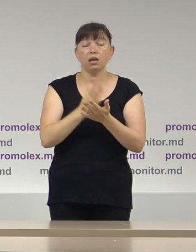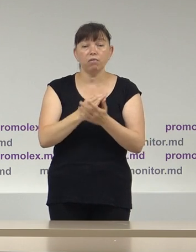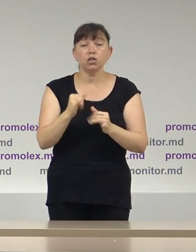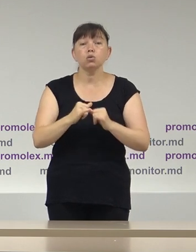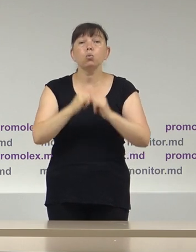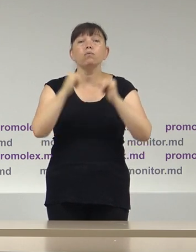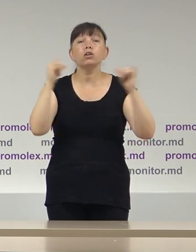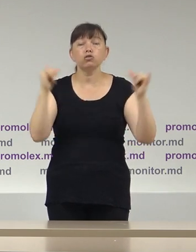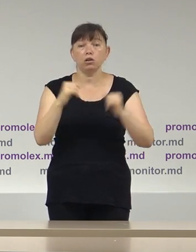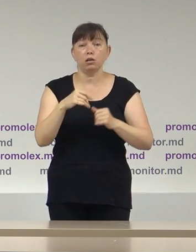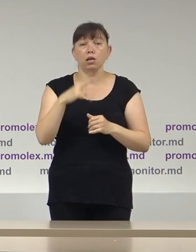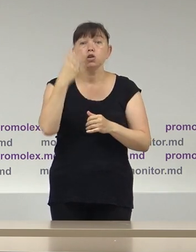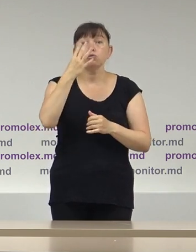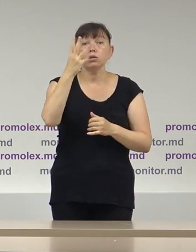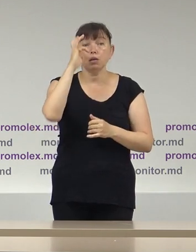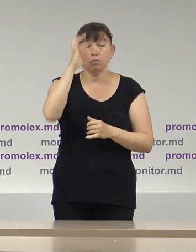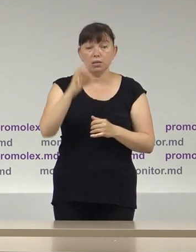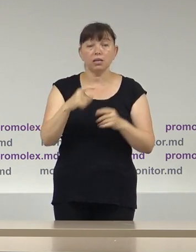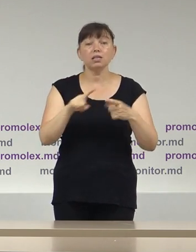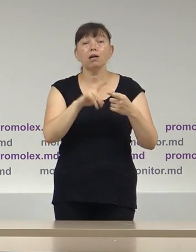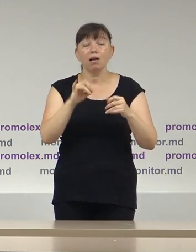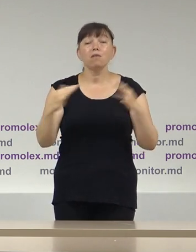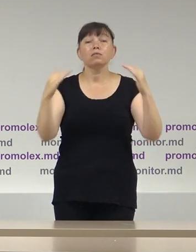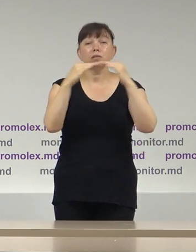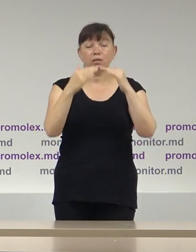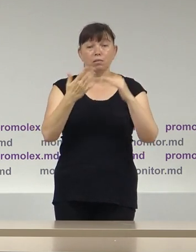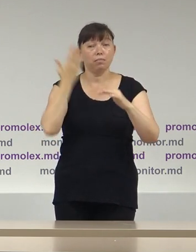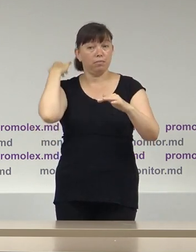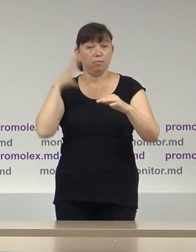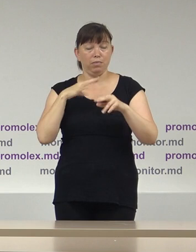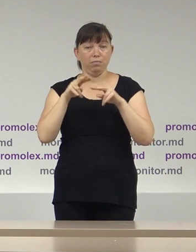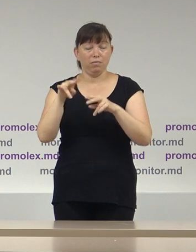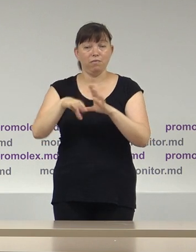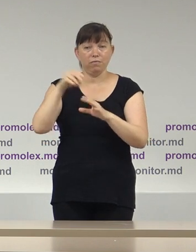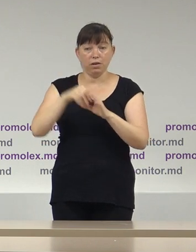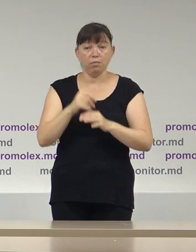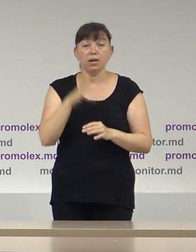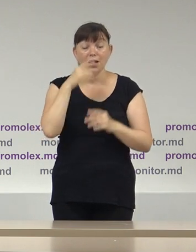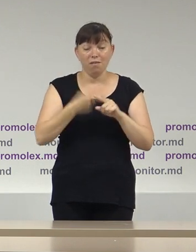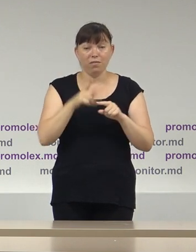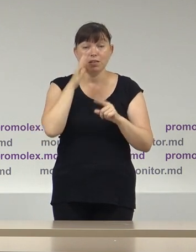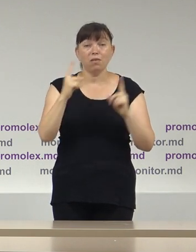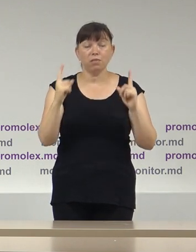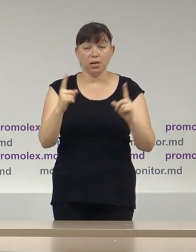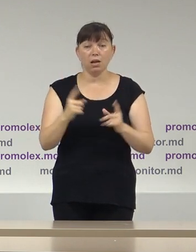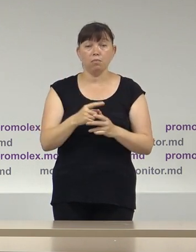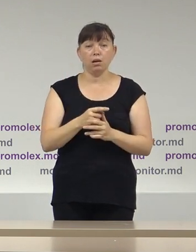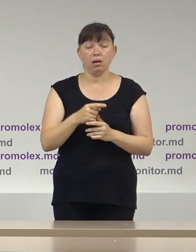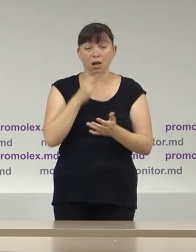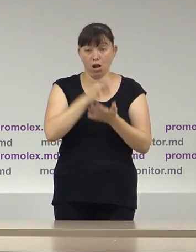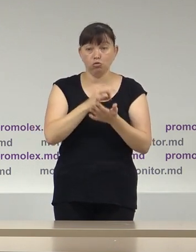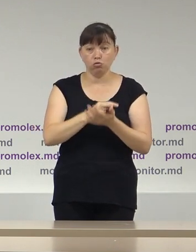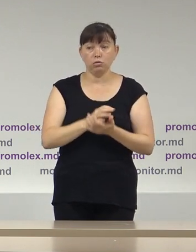creștere cu 43% față de perioada precedentă de monitorizare. În perioada respectivă, în perioada de